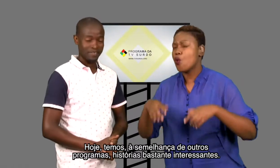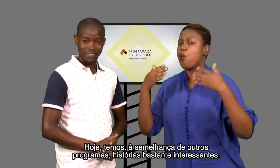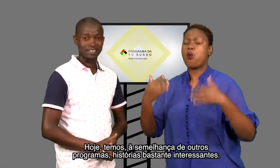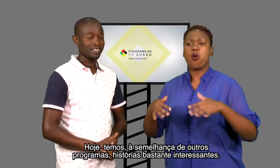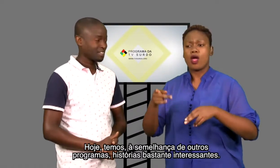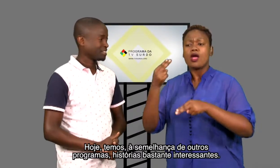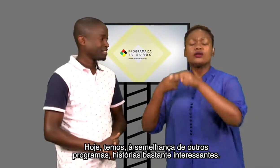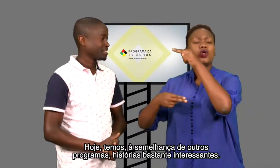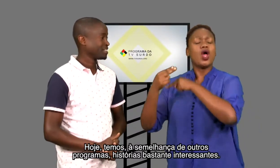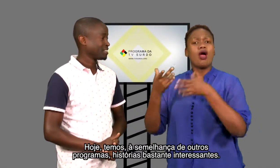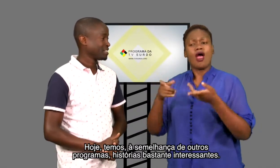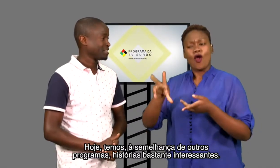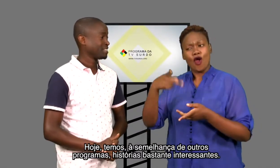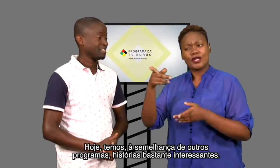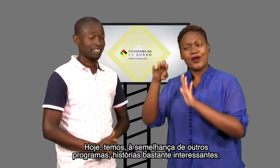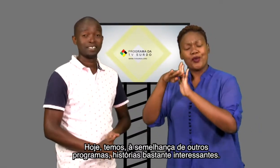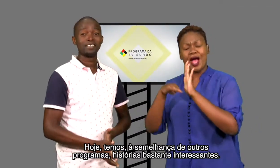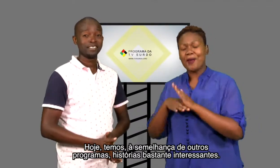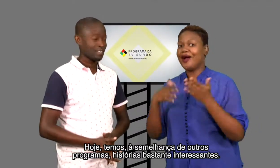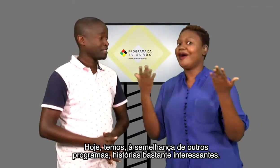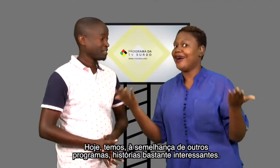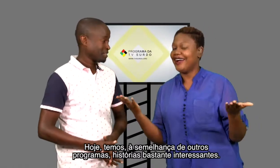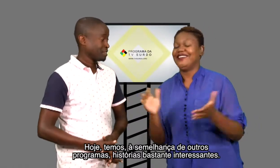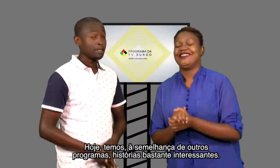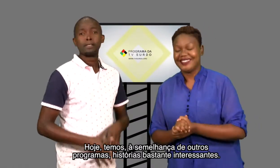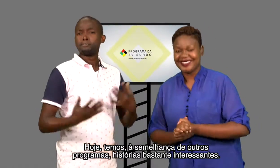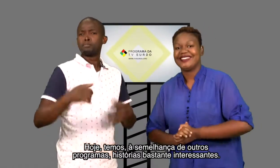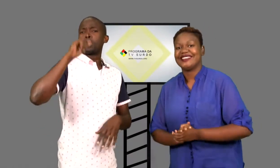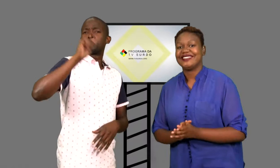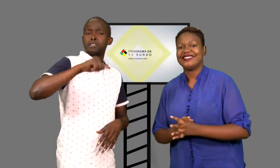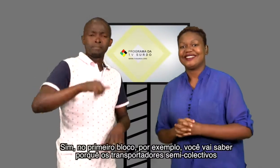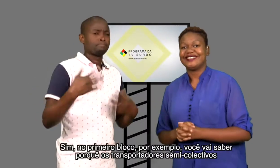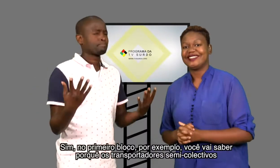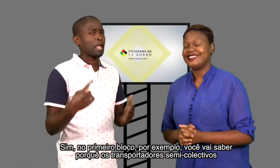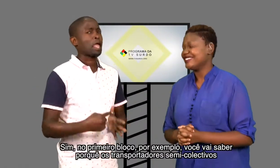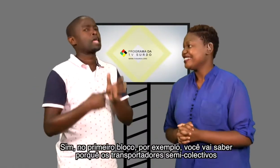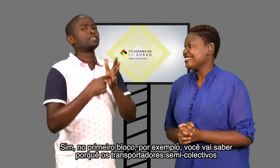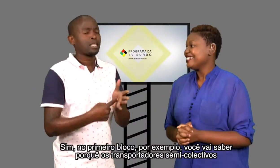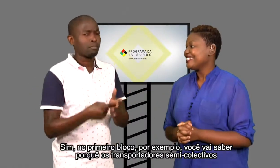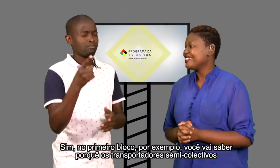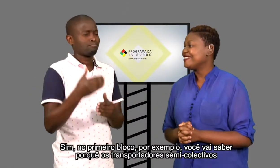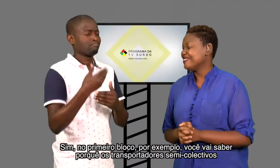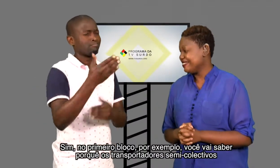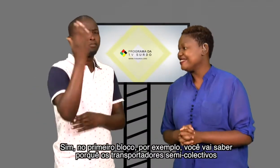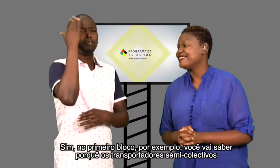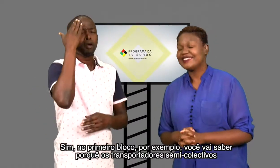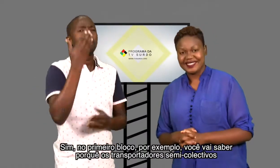a semelhança de outros programas, histórias bastante interessantes. Sim, no primeiro bloco, por exemplo, você vai saber